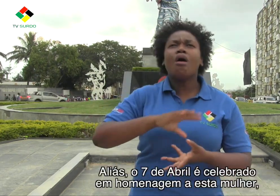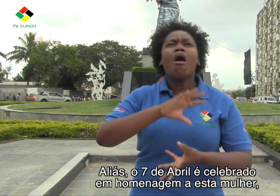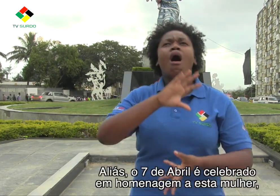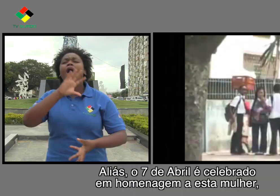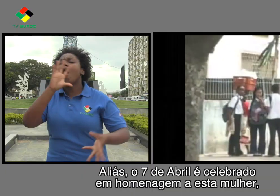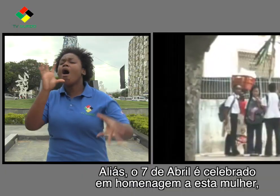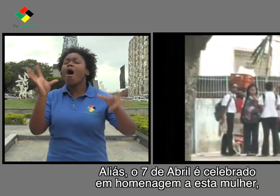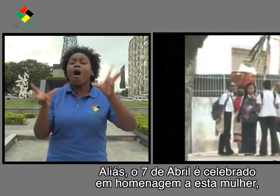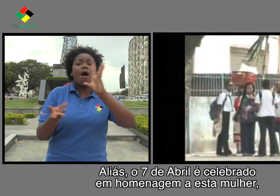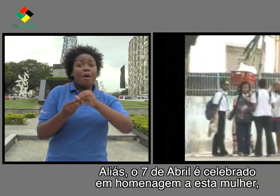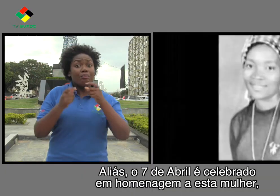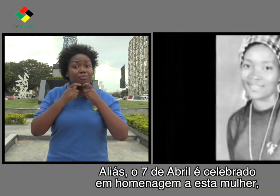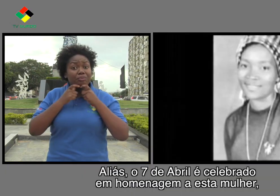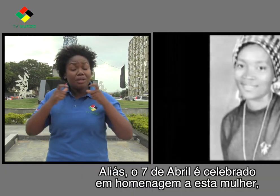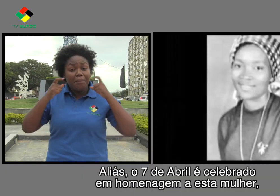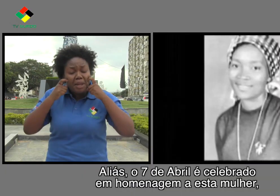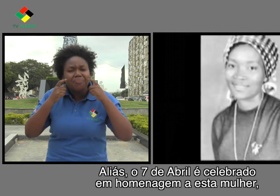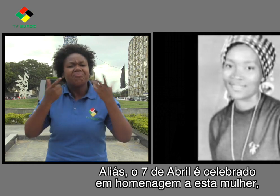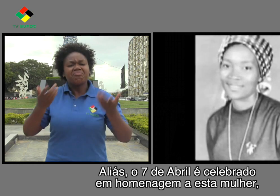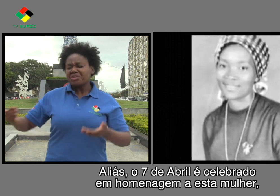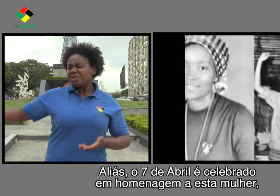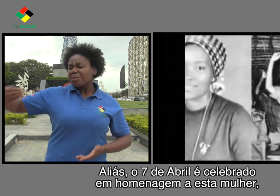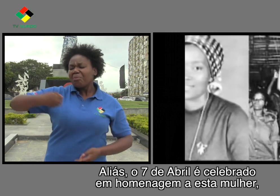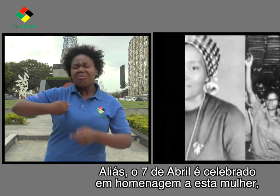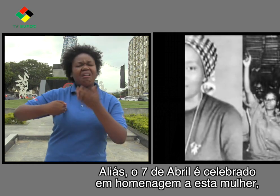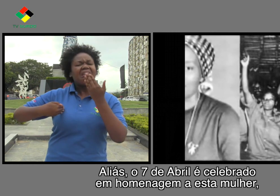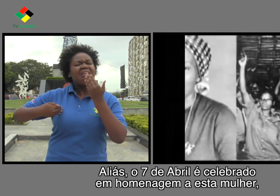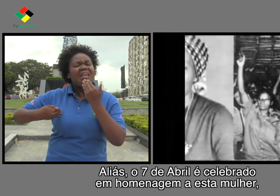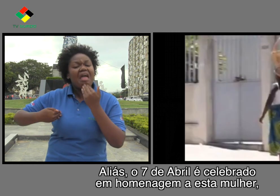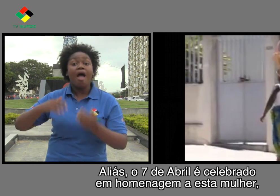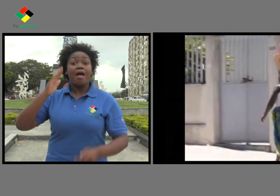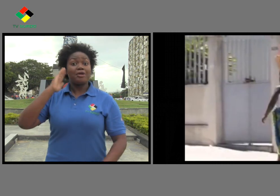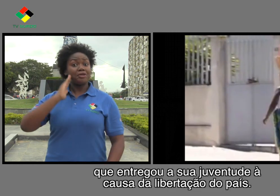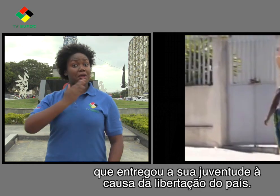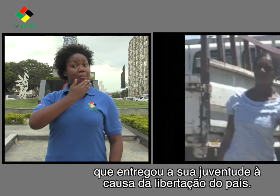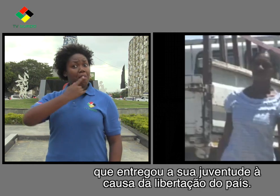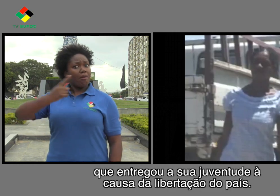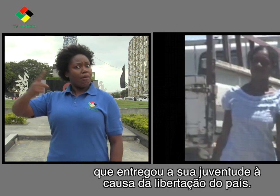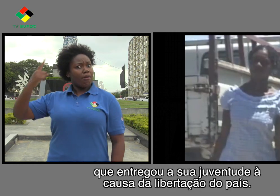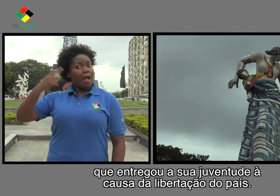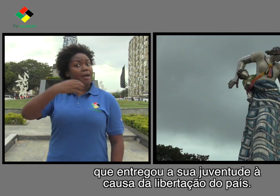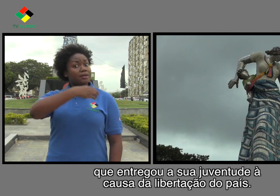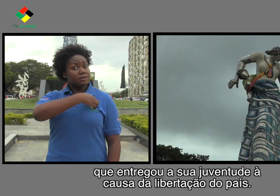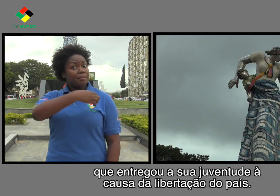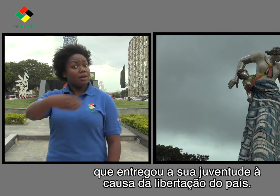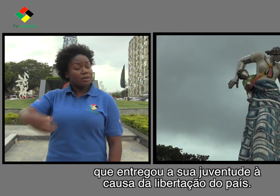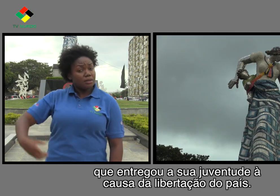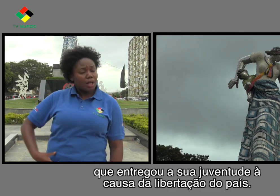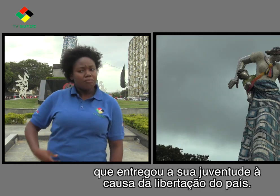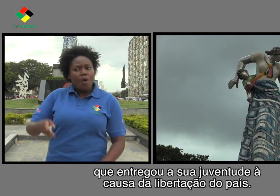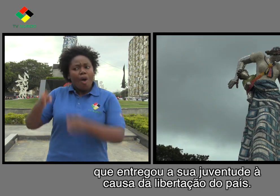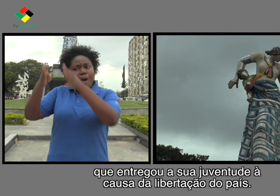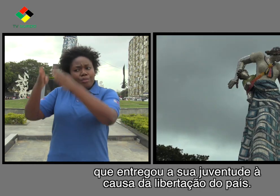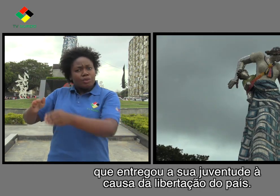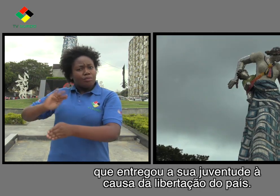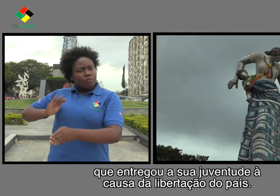o 7 de abril é celebrado em homenagem a esta mulher que entregou à sua juventude a causa da